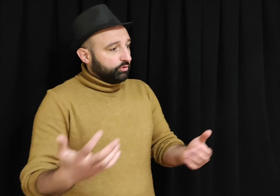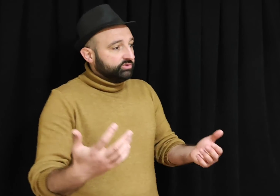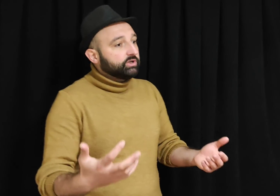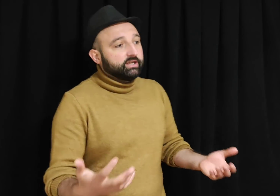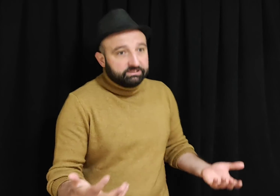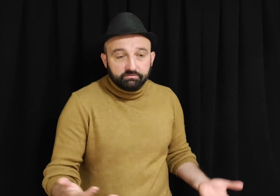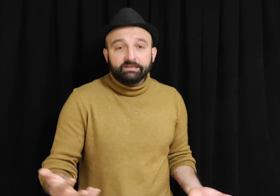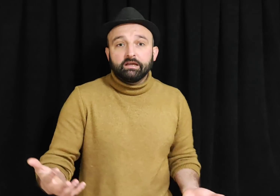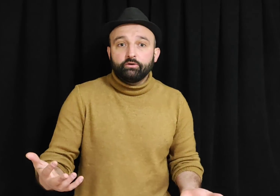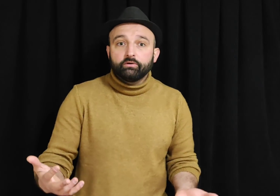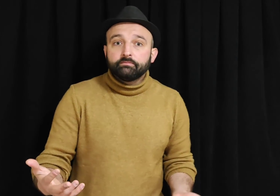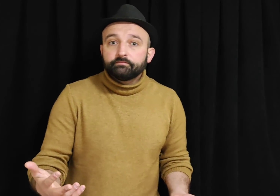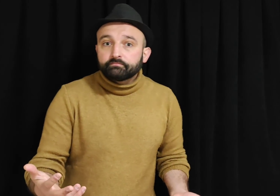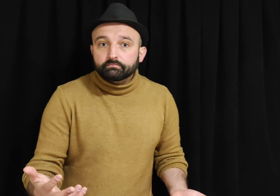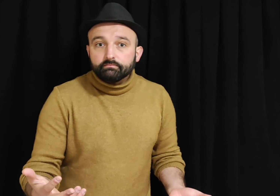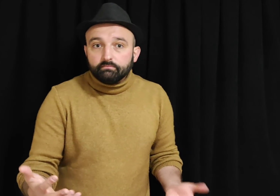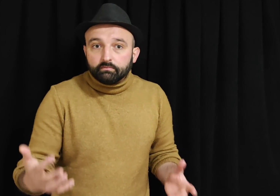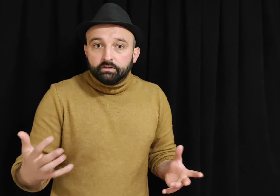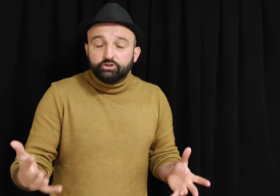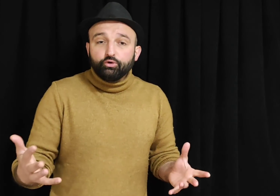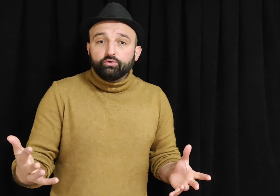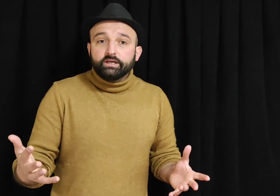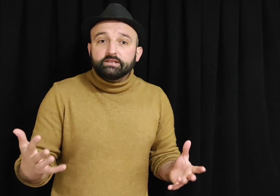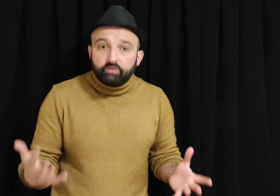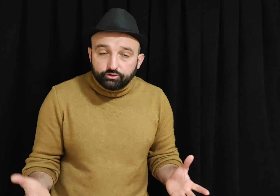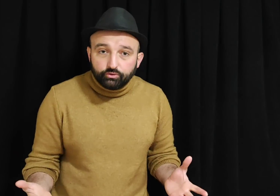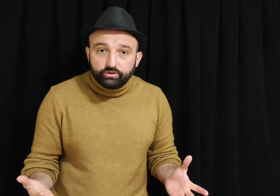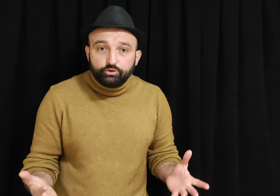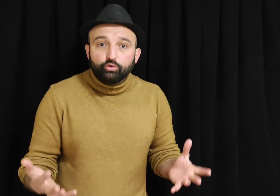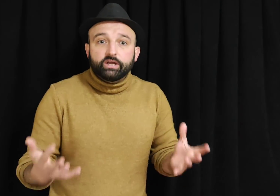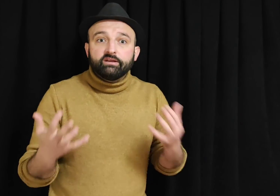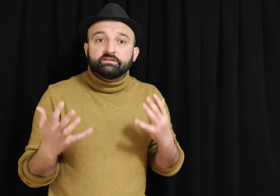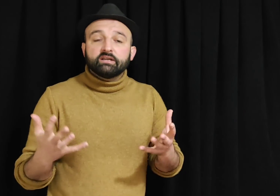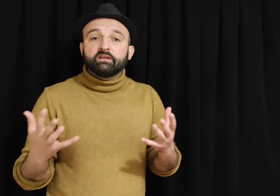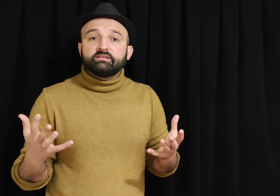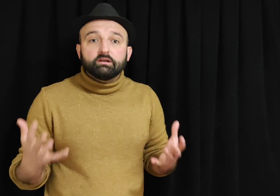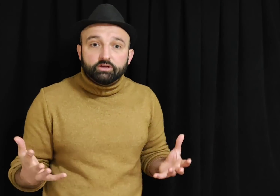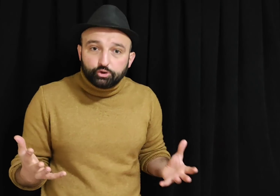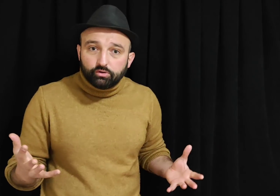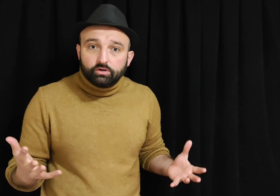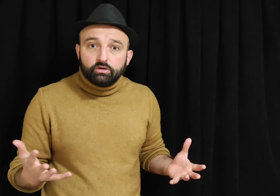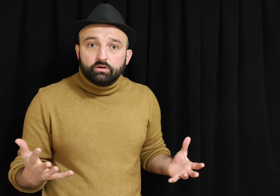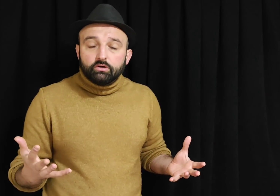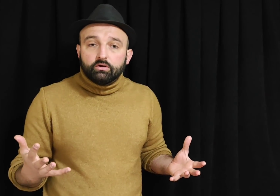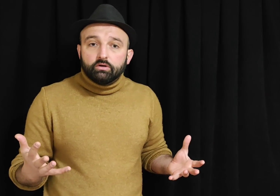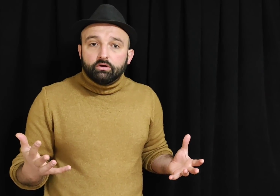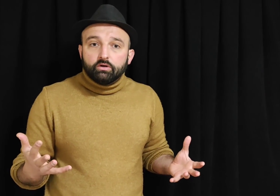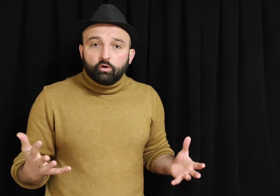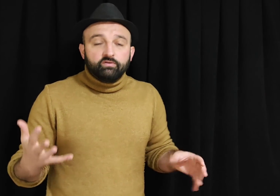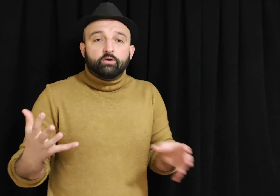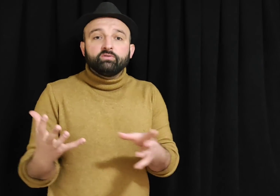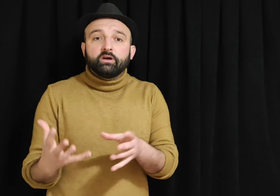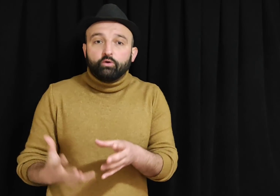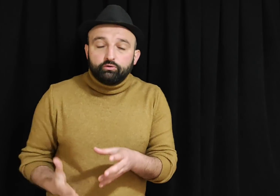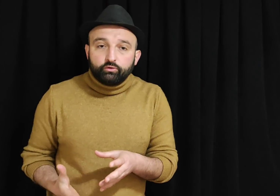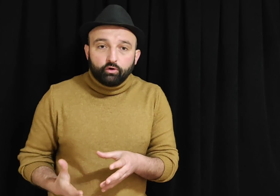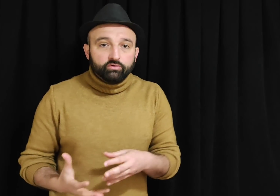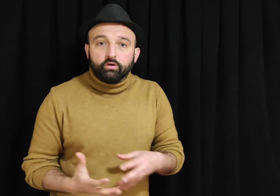oyuncağı gibi mi geliyor? İki ülke savaşıyor. İki ülkenin insanları savaşıyor. Onlar onları öldürüyor. Onlar